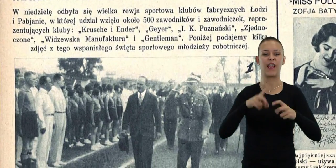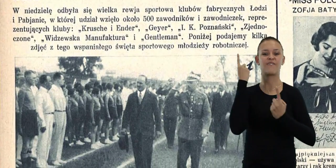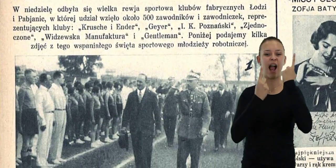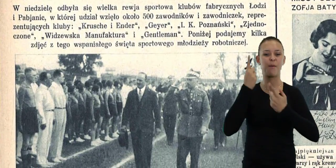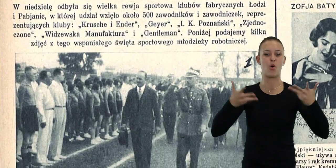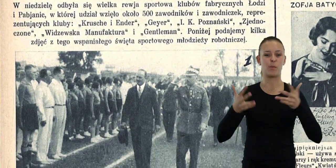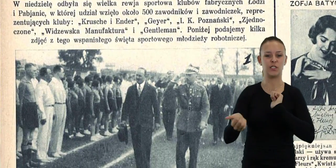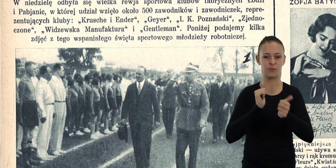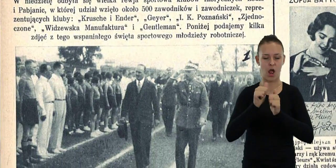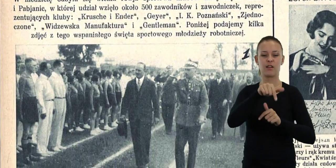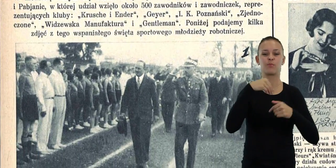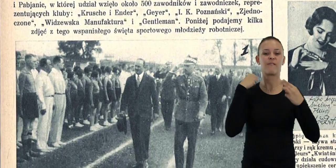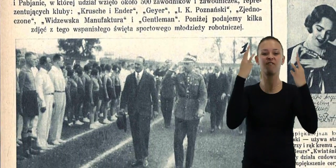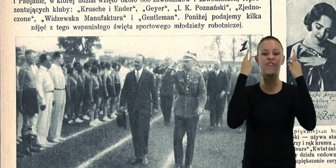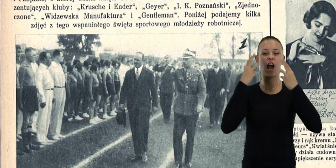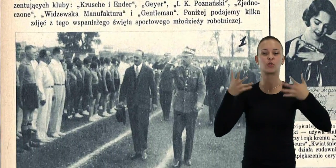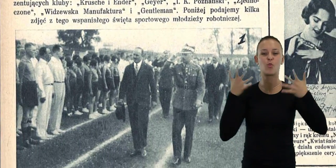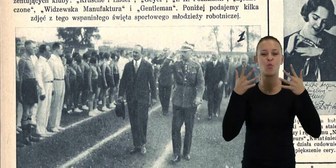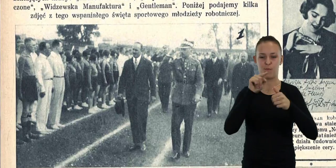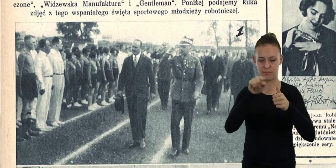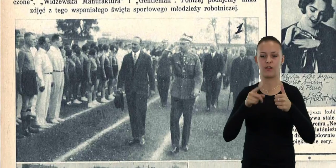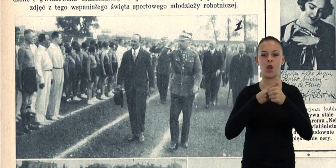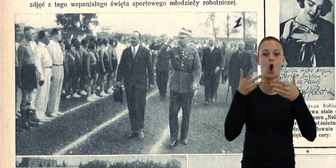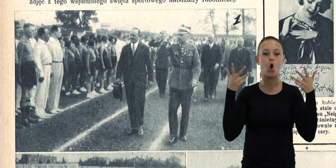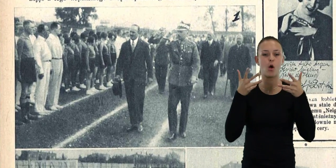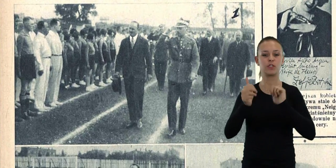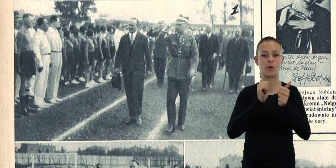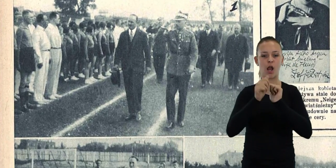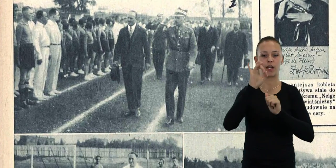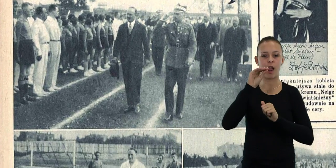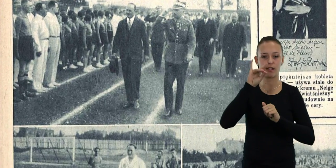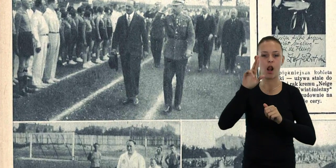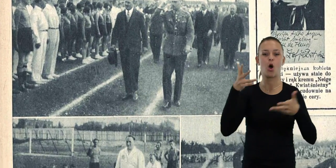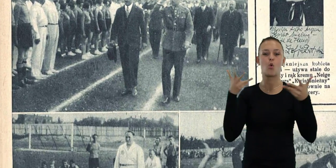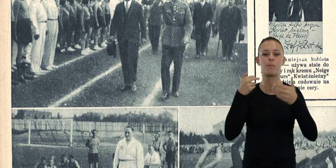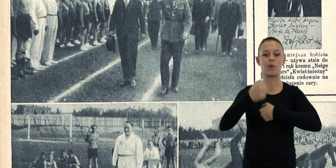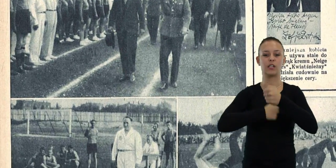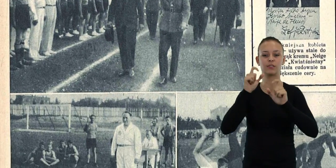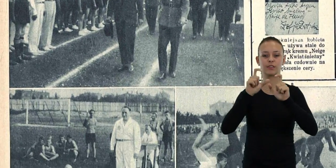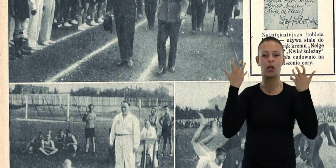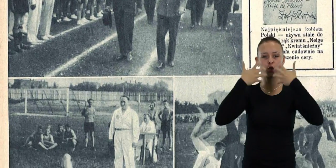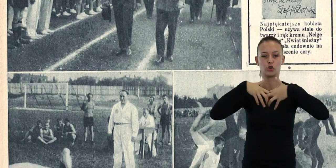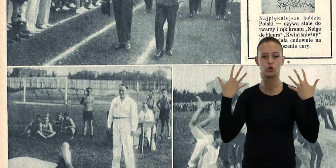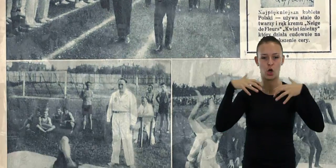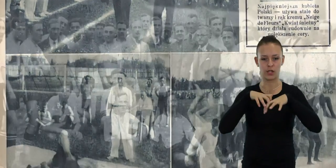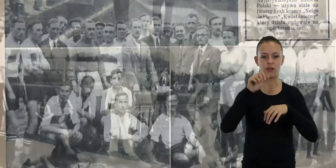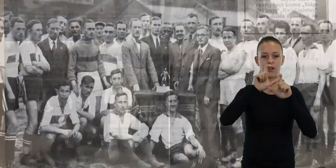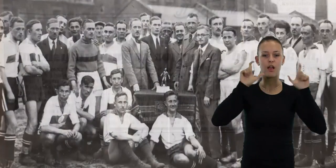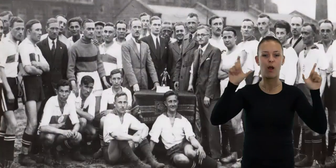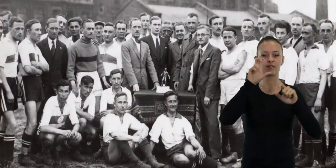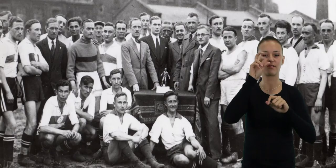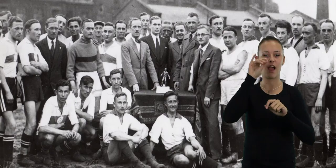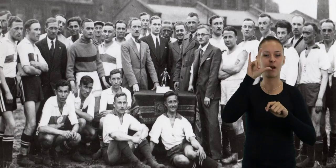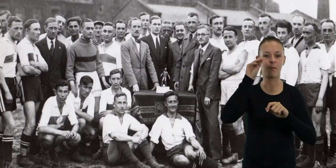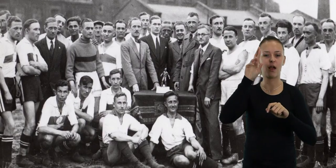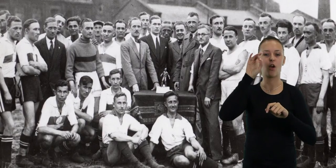tworzone były fabryczne kluby sportowe. Najważniejszymi tego typu klubami w przedwojennej Łodzi były Klub Sportowy Geier,